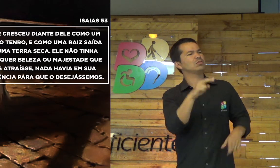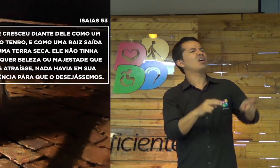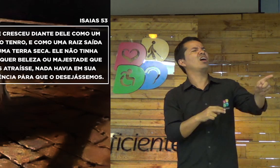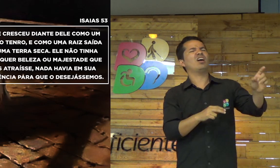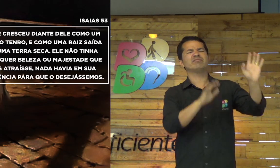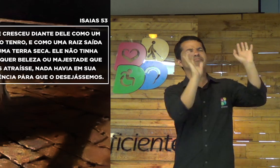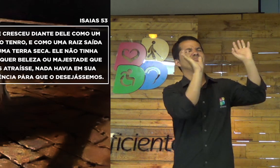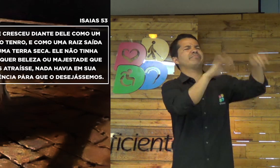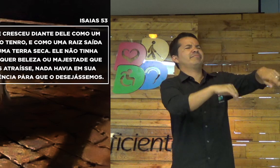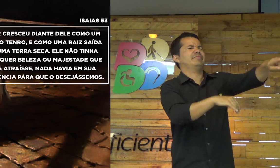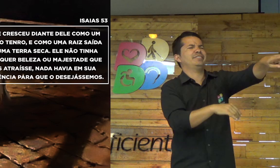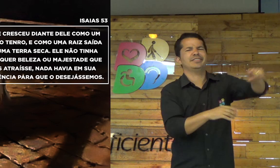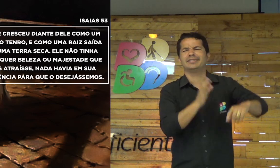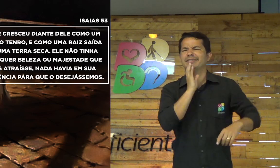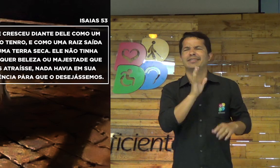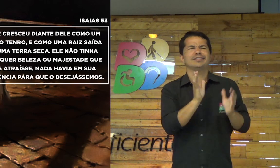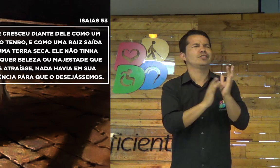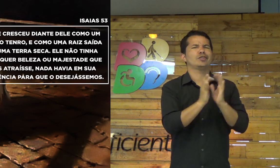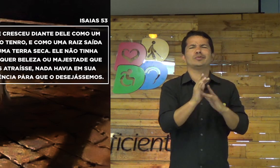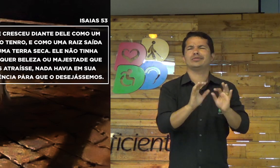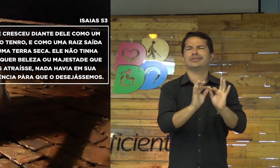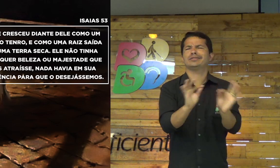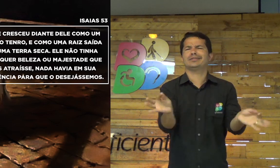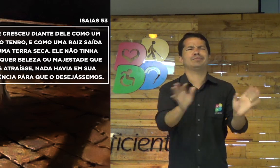essa... Com relação a isso, atraindo vocês.